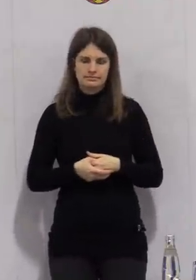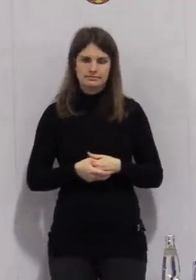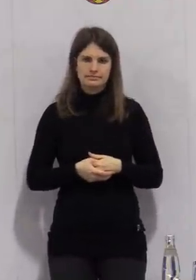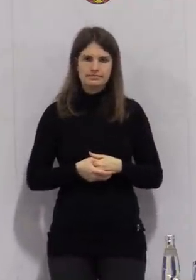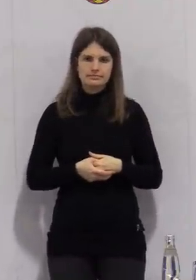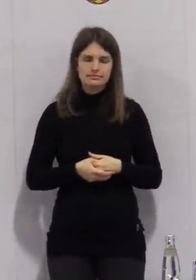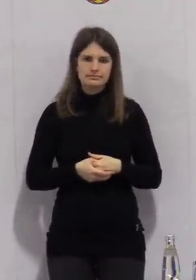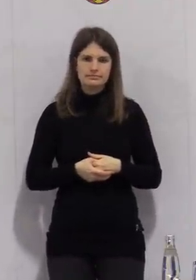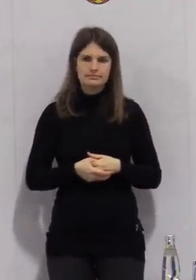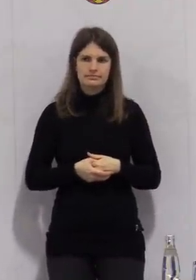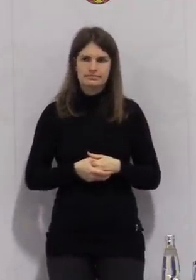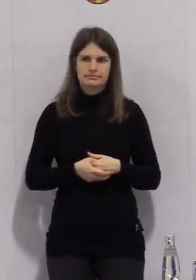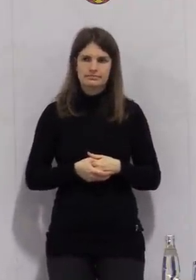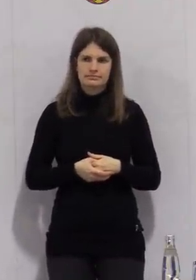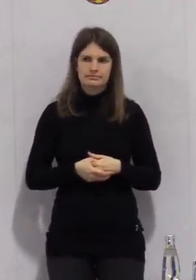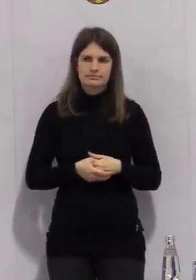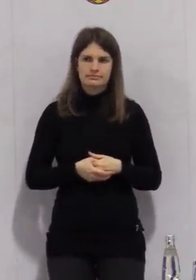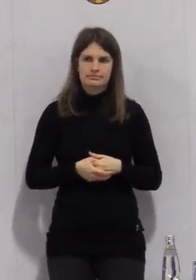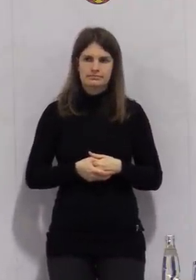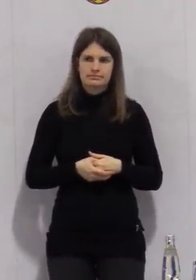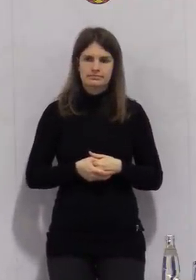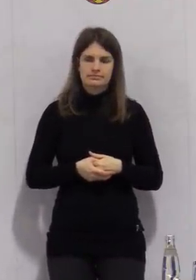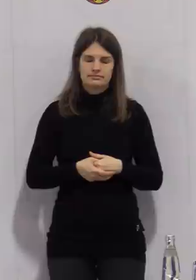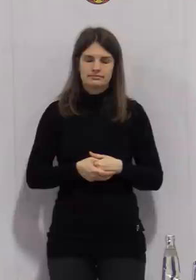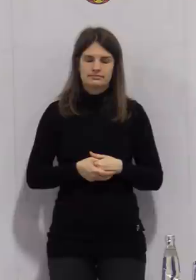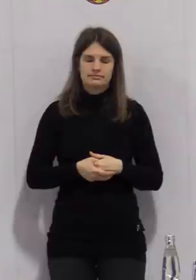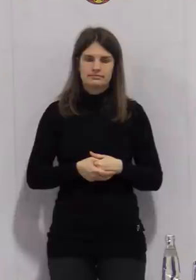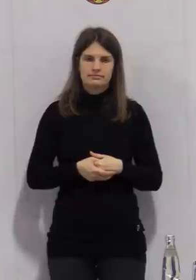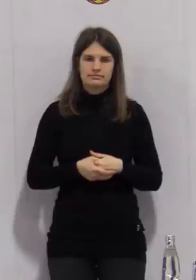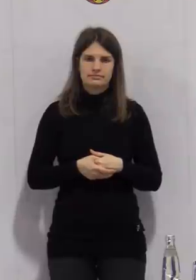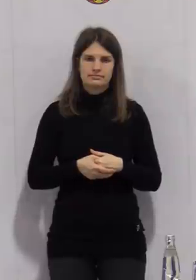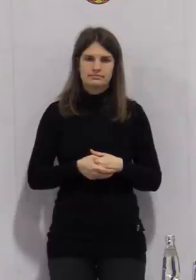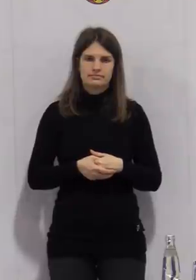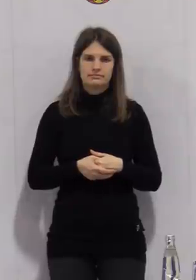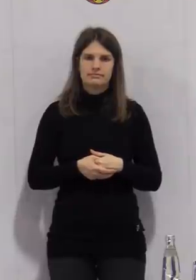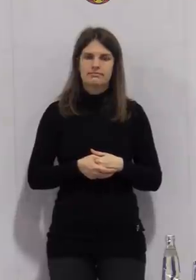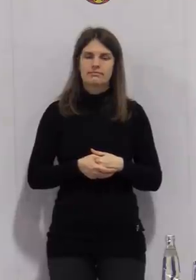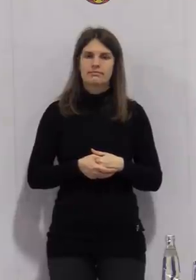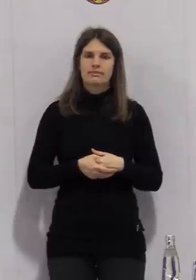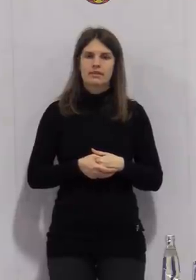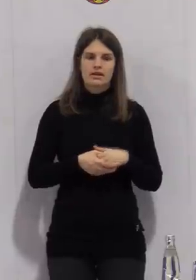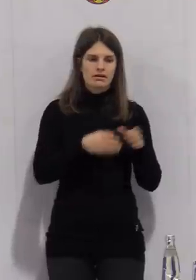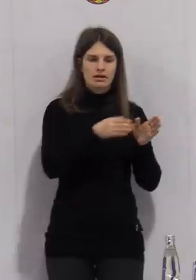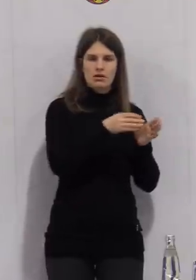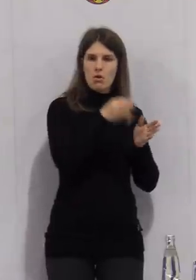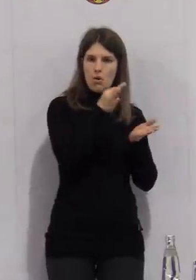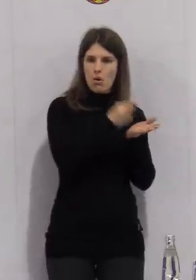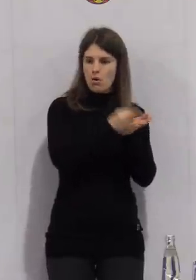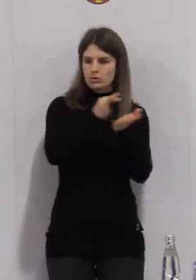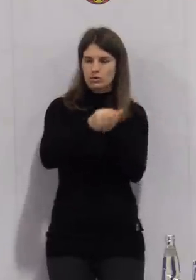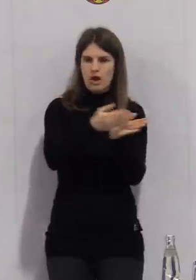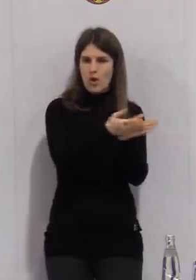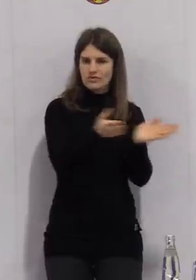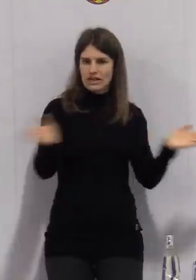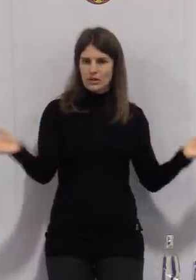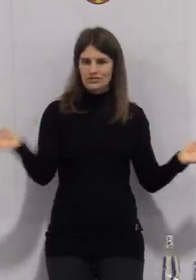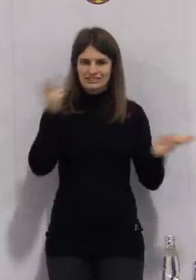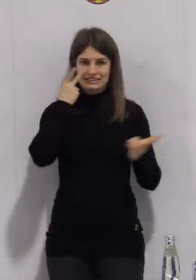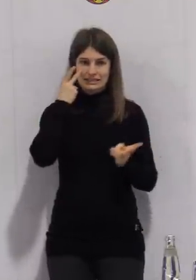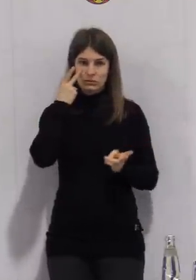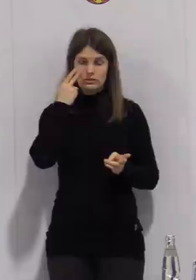Bereichen. Zu den örtlichen Verteilungen hatte unser Landrat schon bereits gemerkt, dass wir in Nauenburg